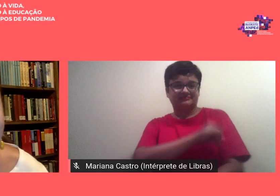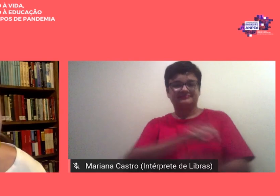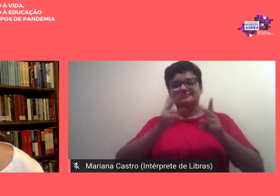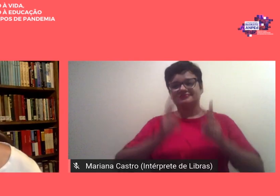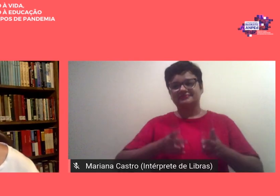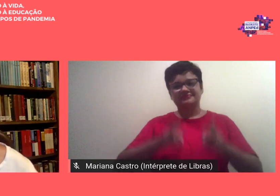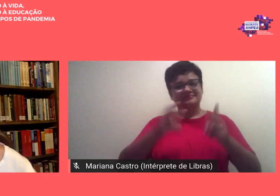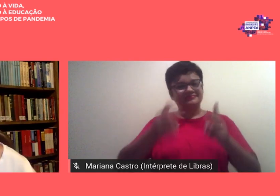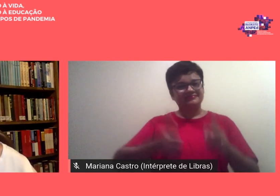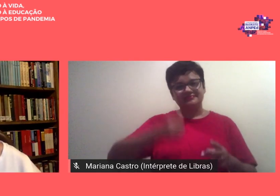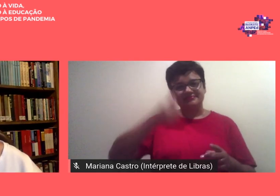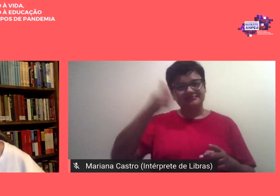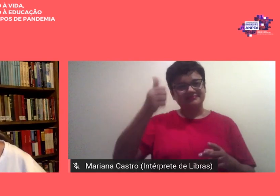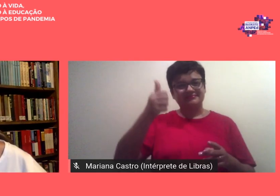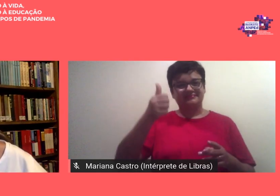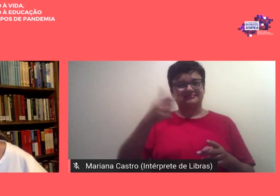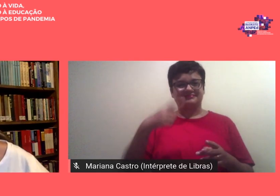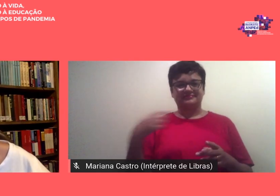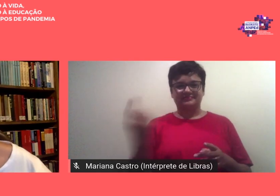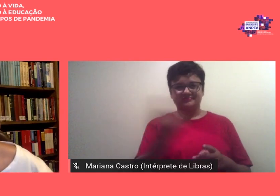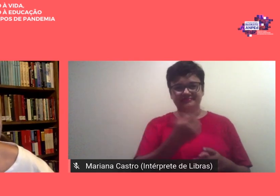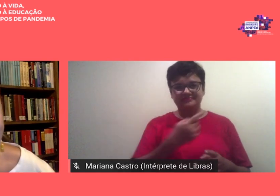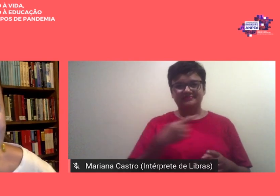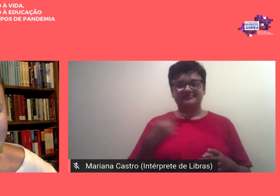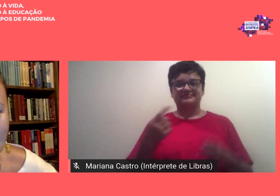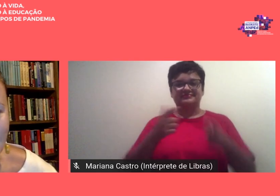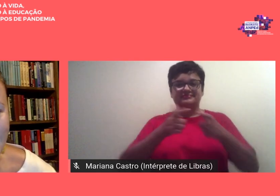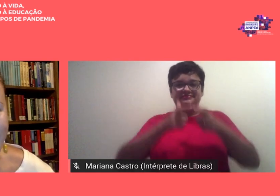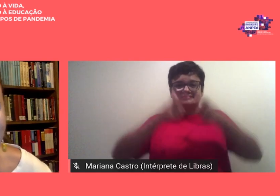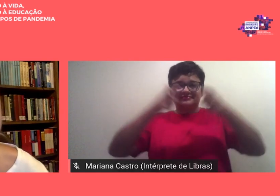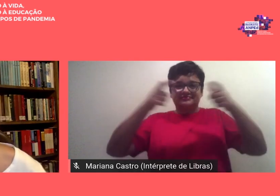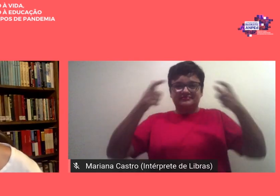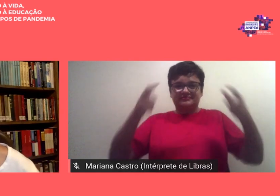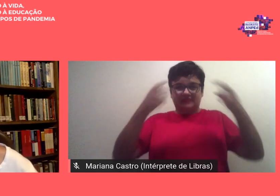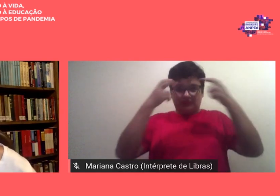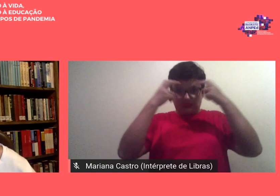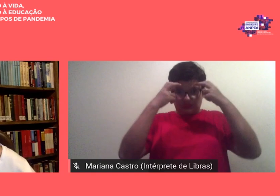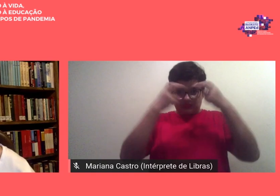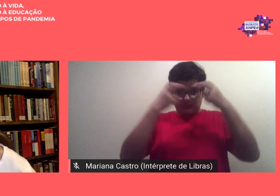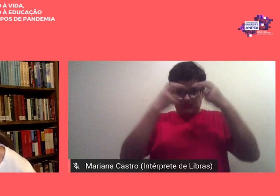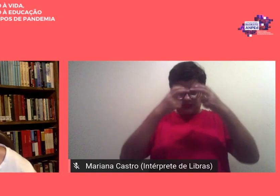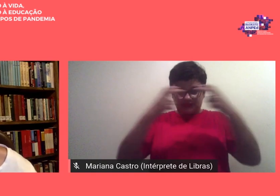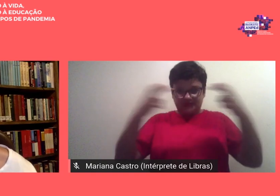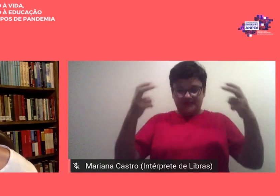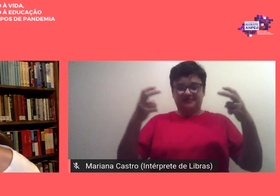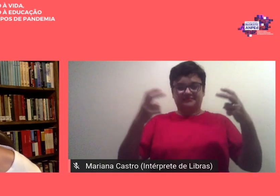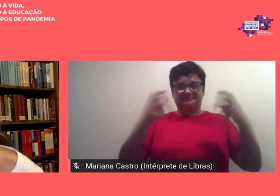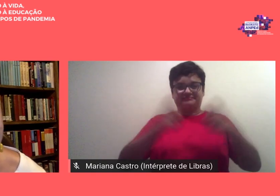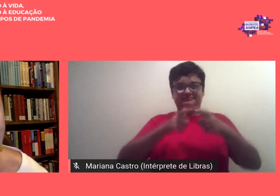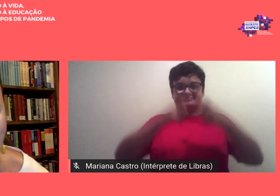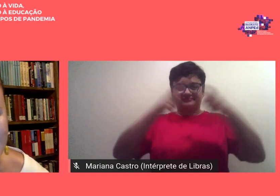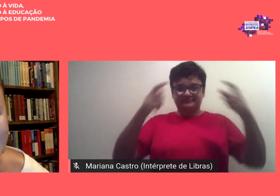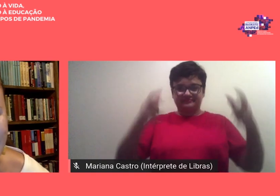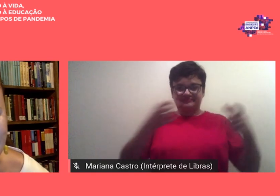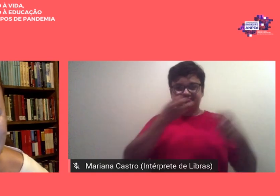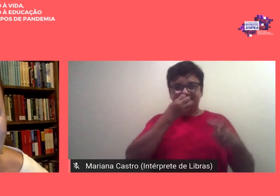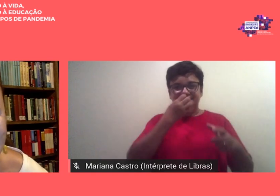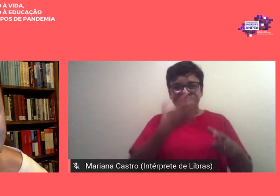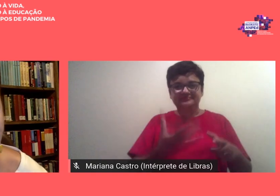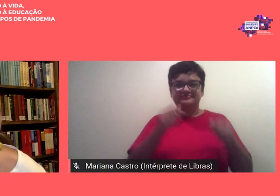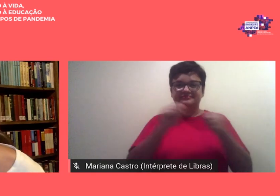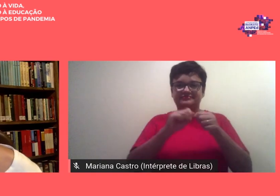melhor que é a sua grandiosidade cultural e a sua grande forma de fazer boas